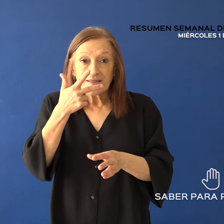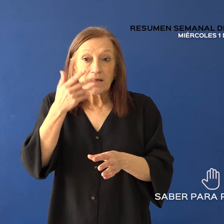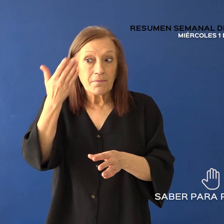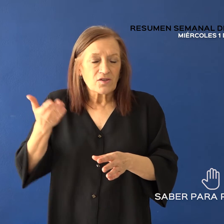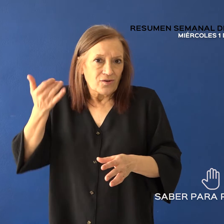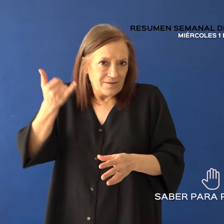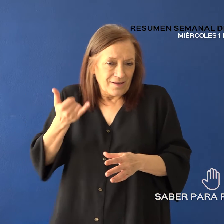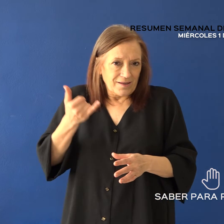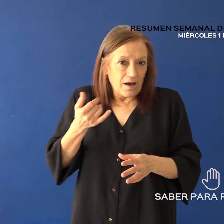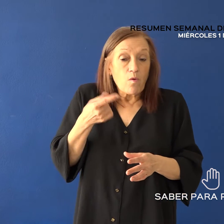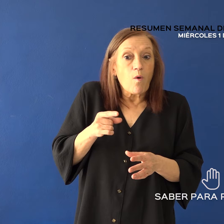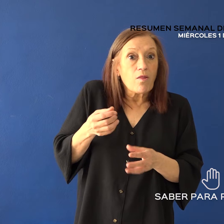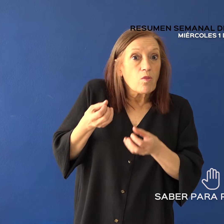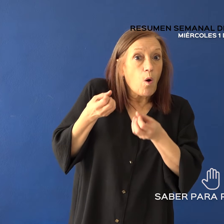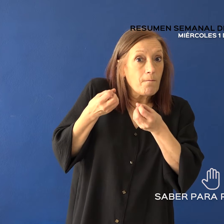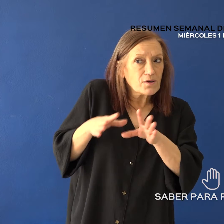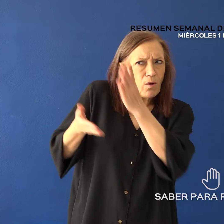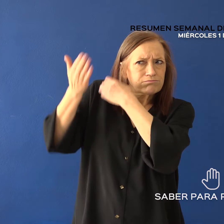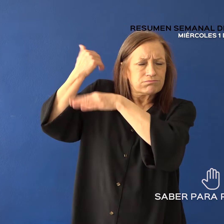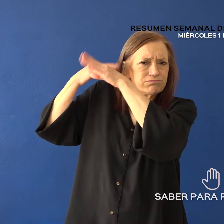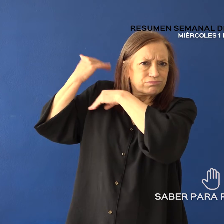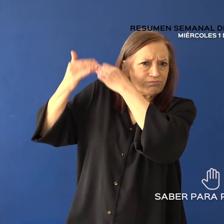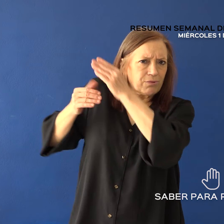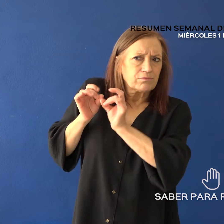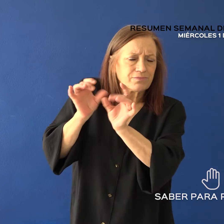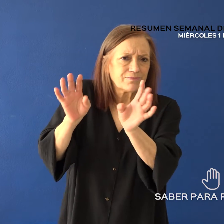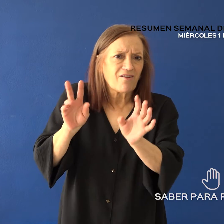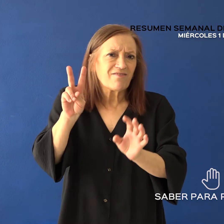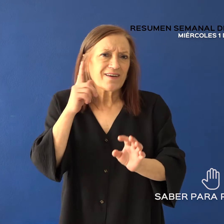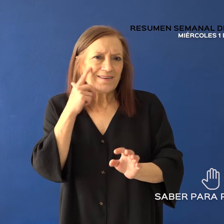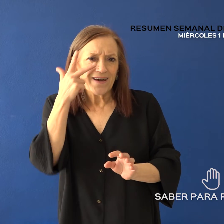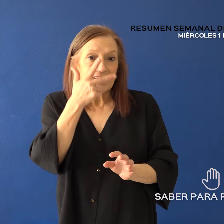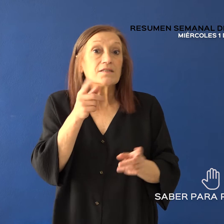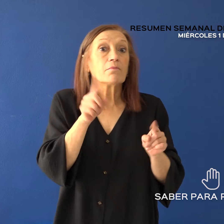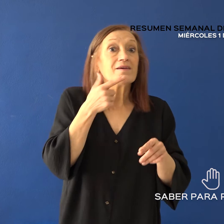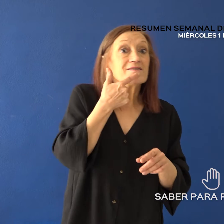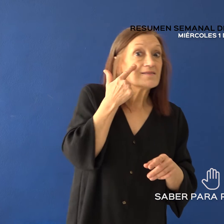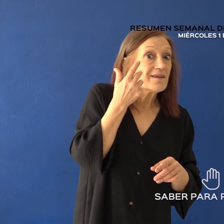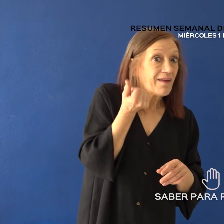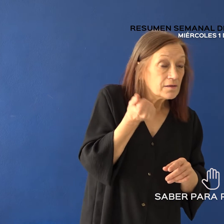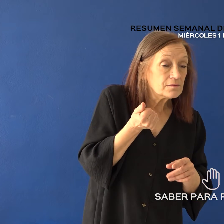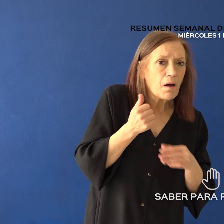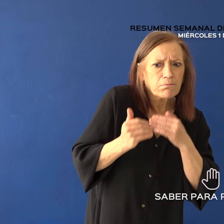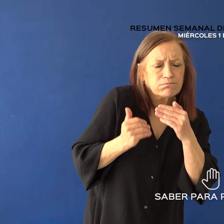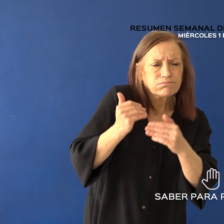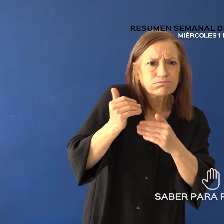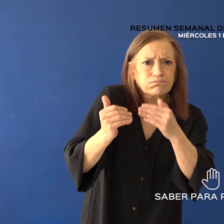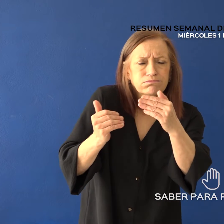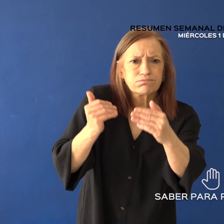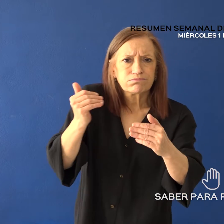los inicios de la epidemia de VIH-Sida, se han producido notables avances que permiten que